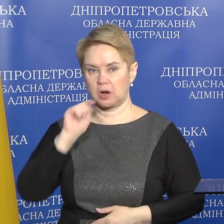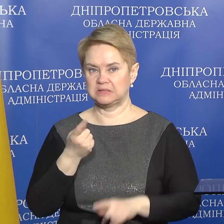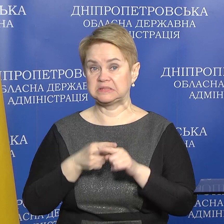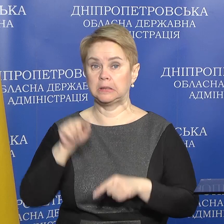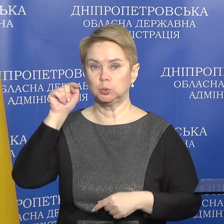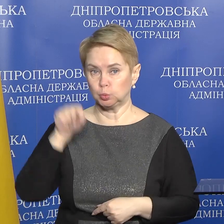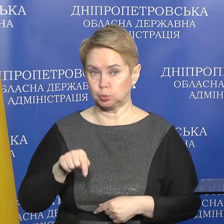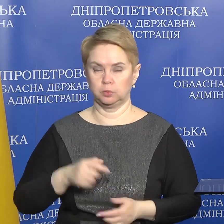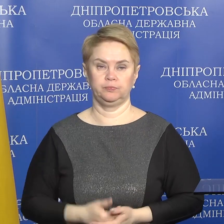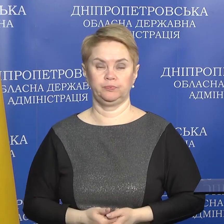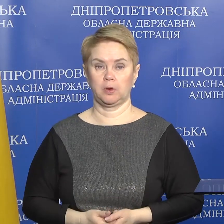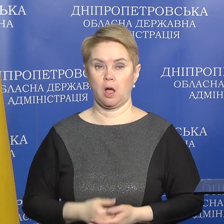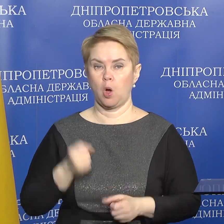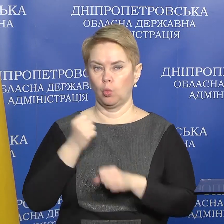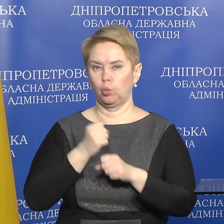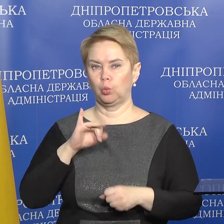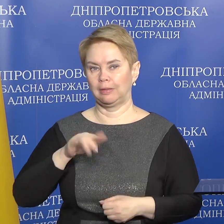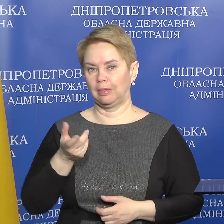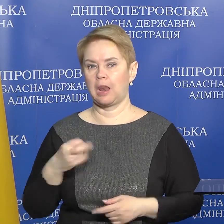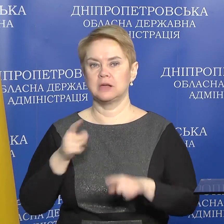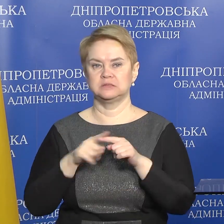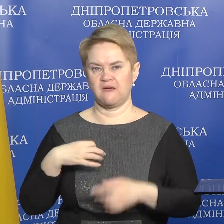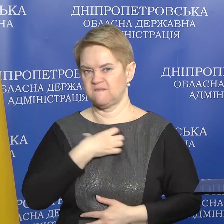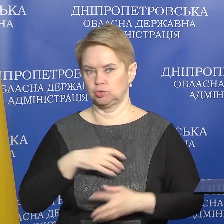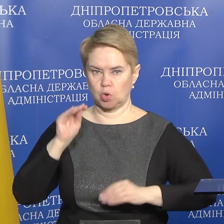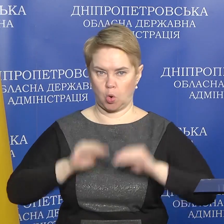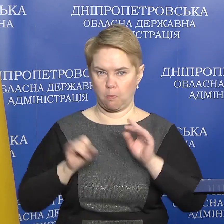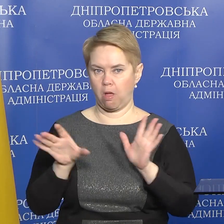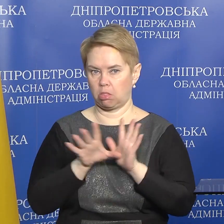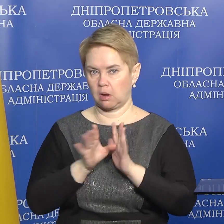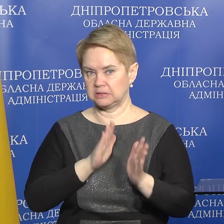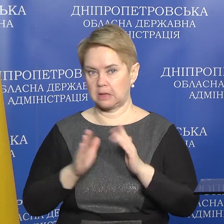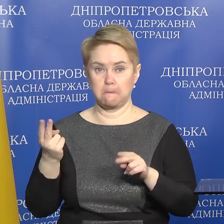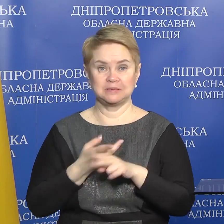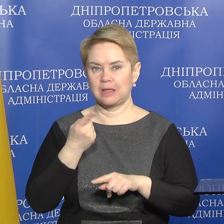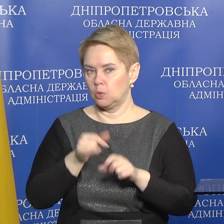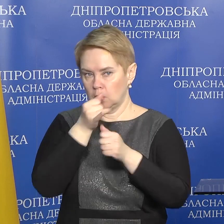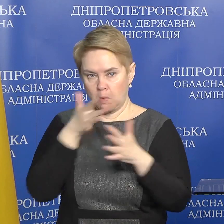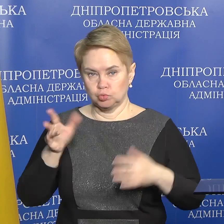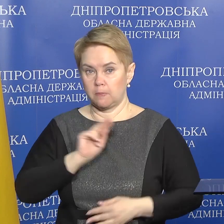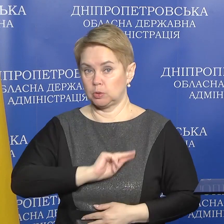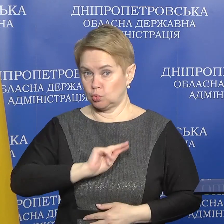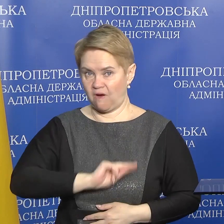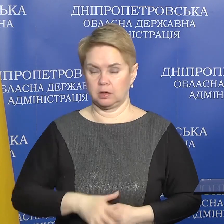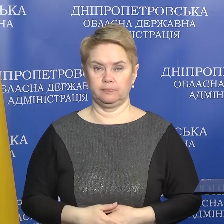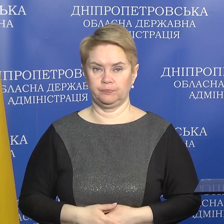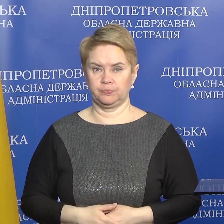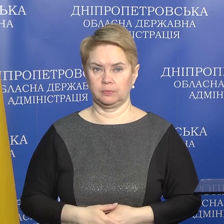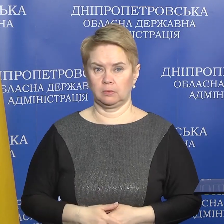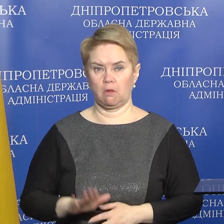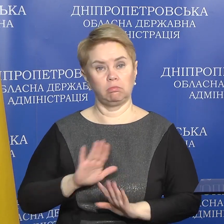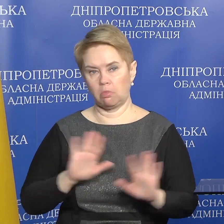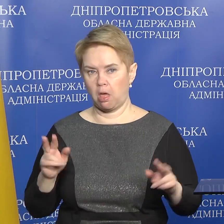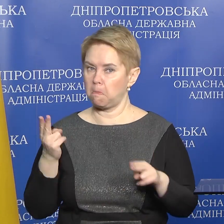тут, а вугілля – це важливий компонент енергосистеми, без якої воно не може працювати. Не без